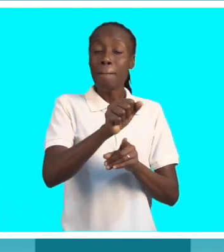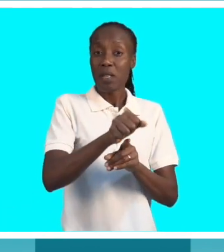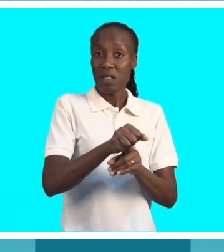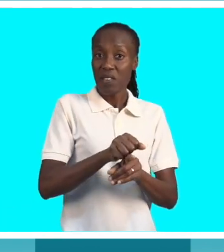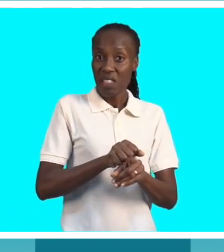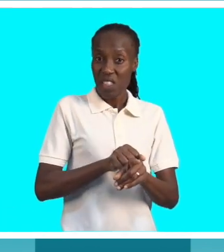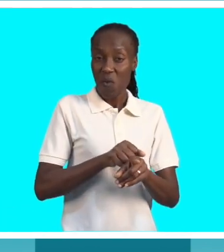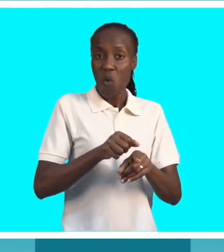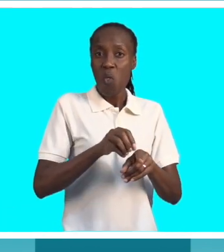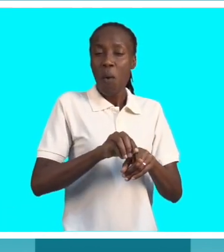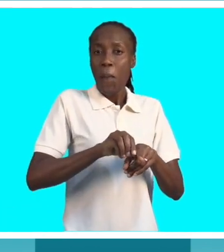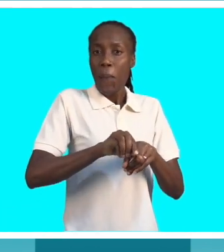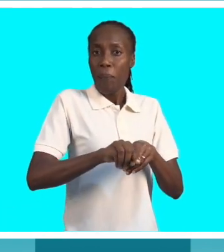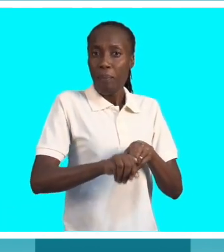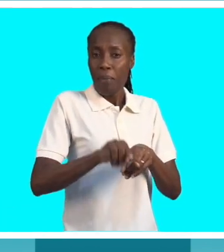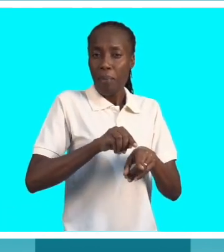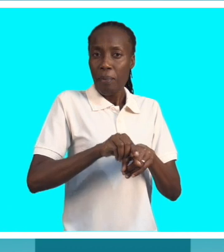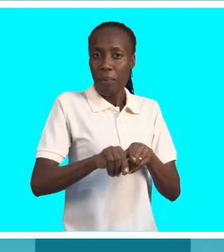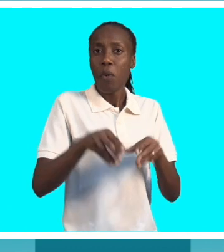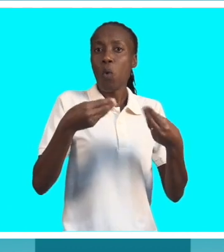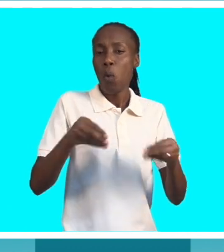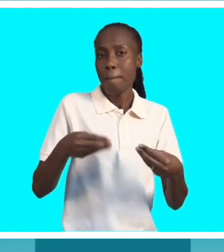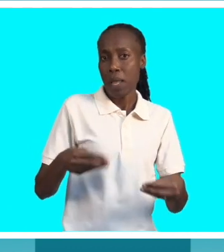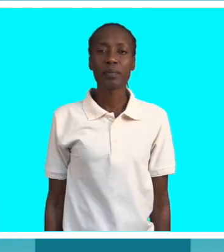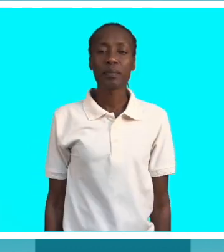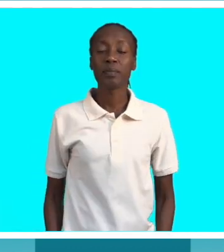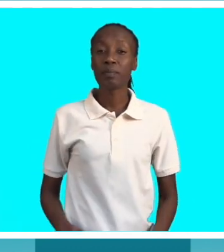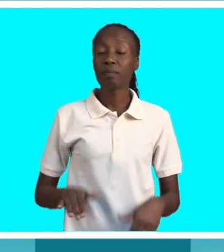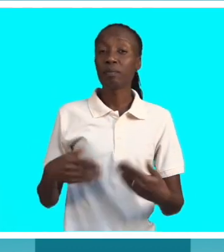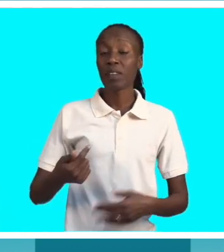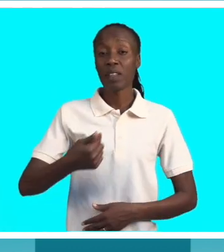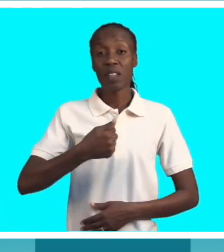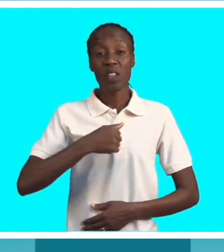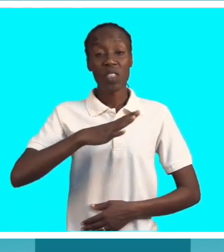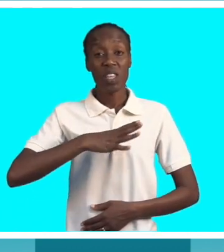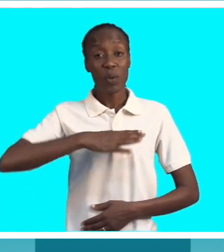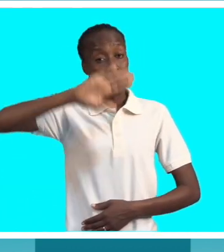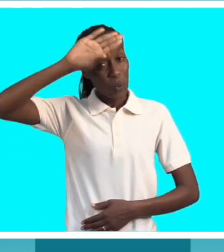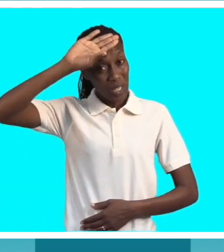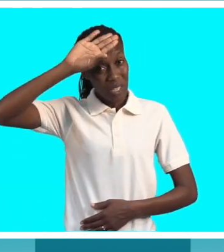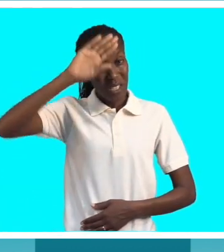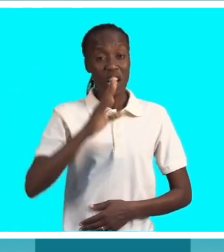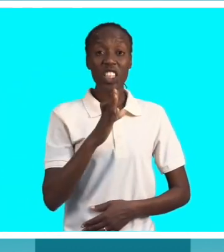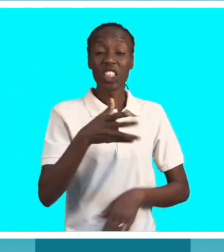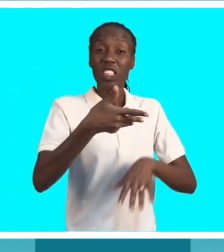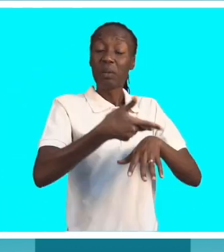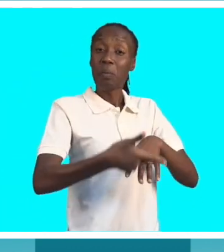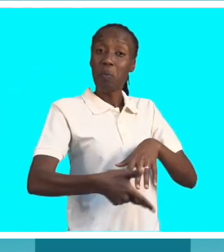cair, entrar no plástico. Eu tenho uma doença de urina, mas essa urina deixa-me